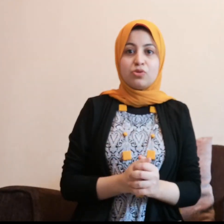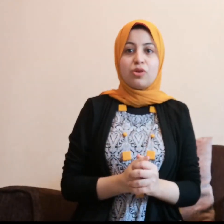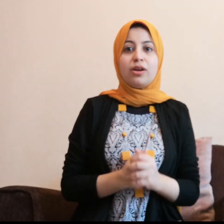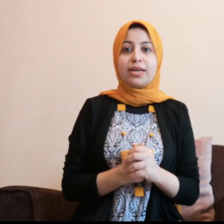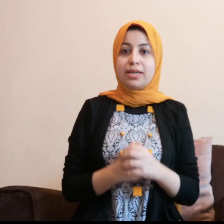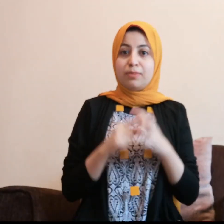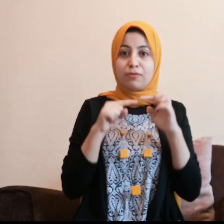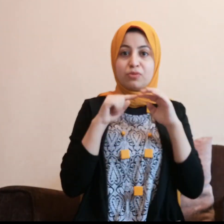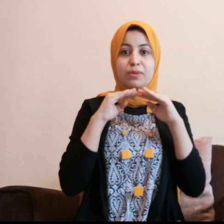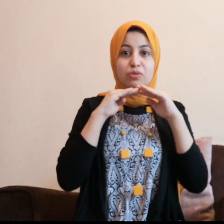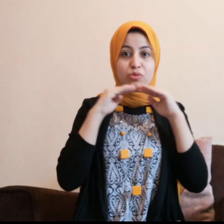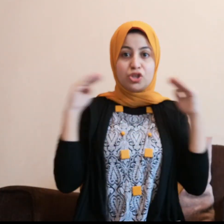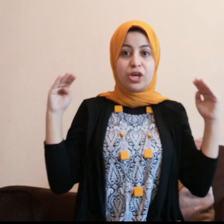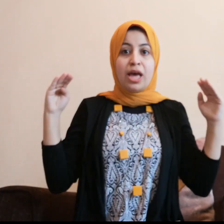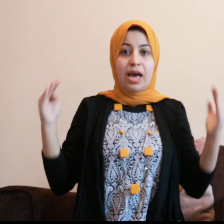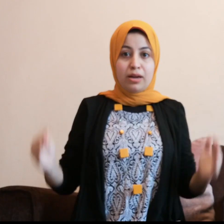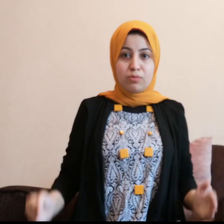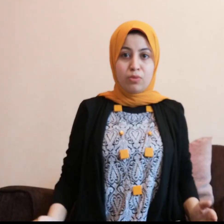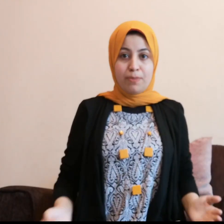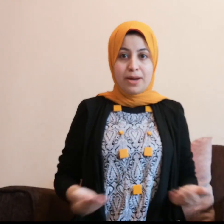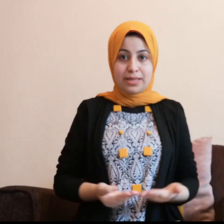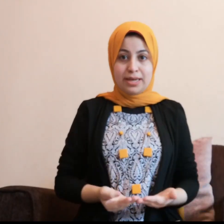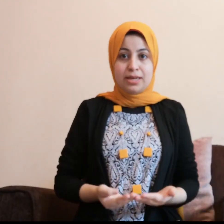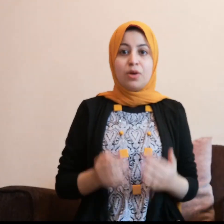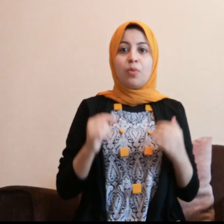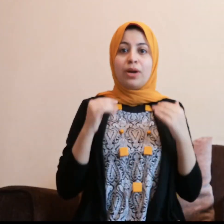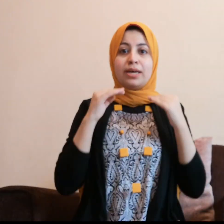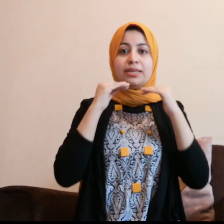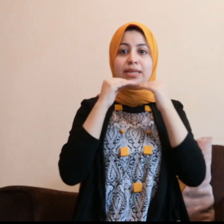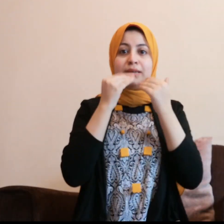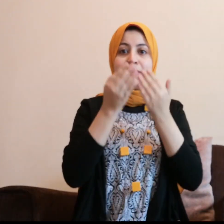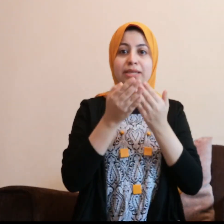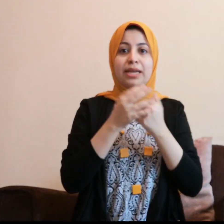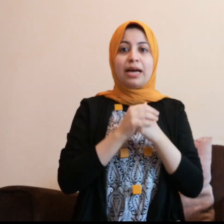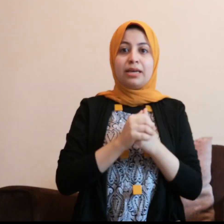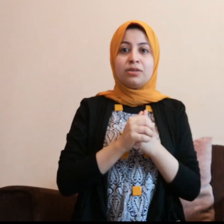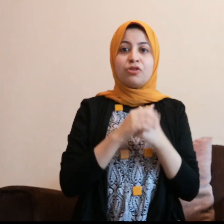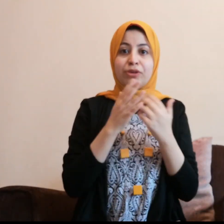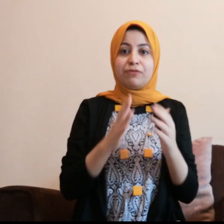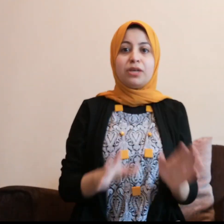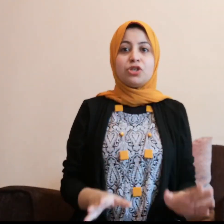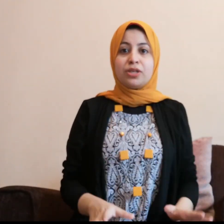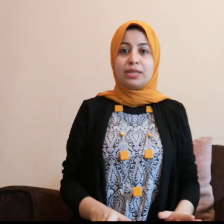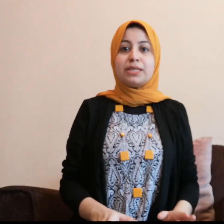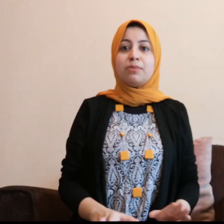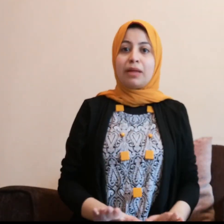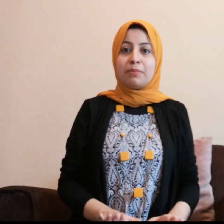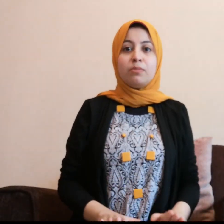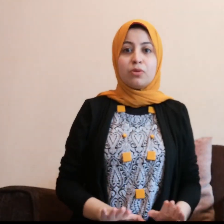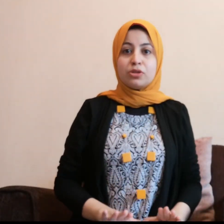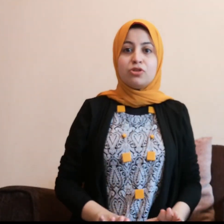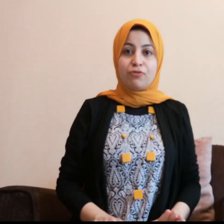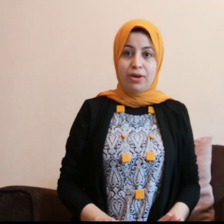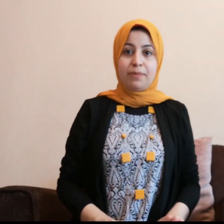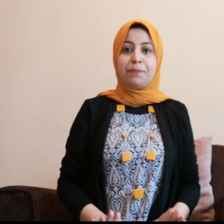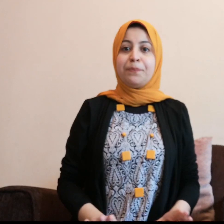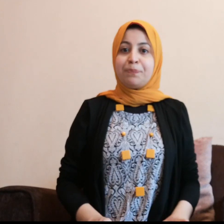ولكن نحن لا نخرج عن المربع ده ولا ندالي بقدينا على شفايتنا عشان الناس اللي بتتعامل باللغة تشفايتنا